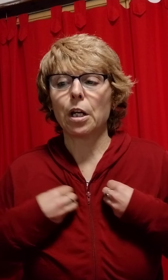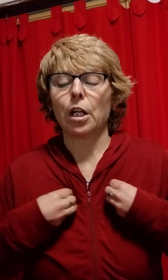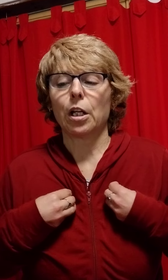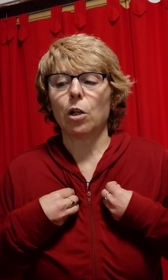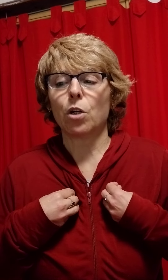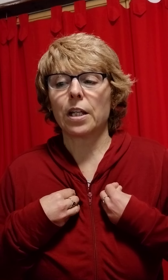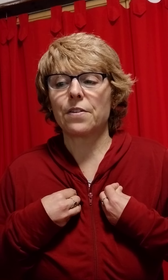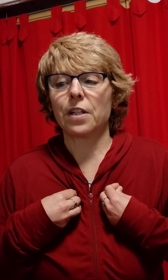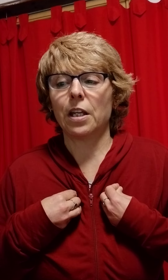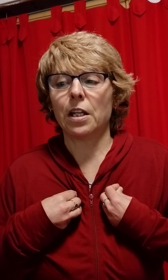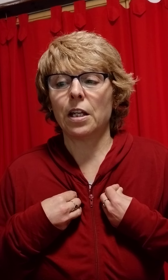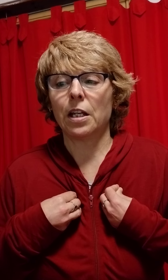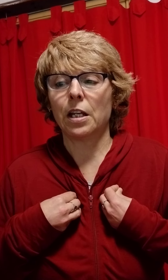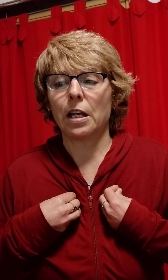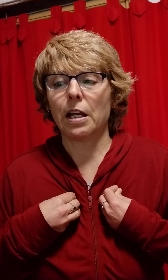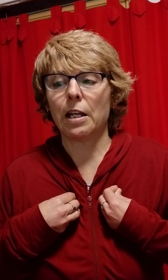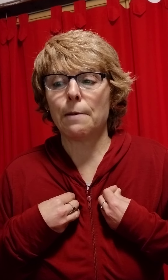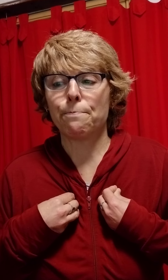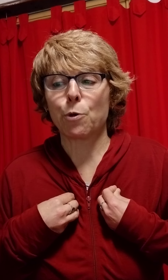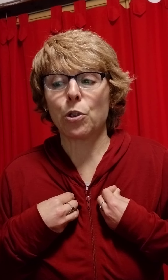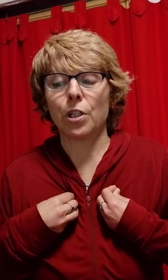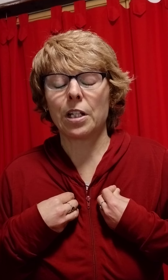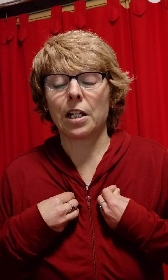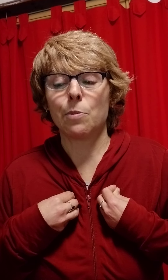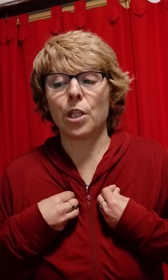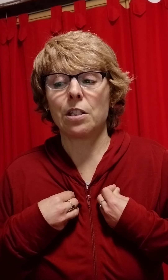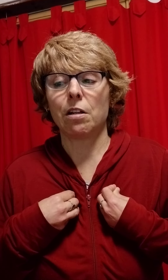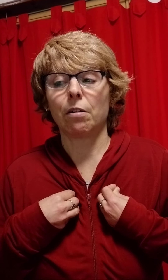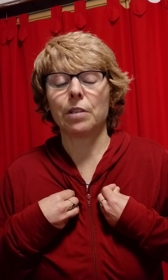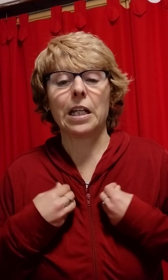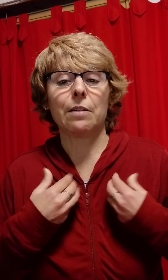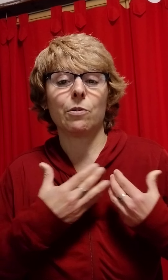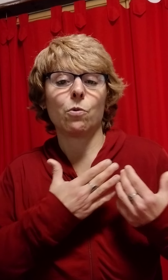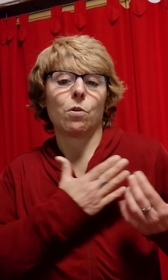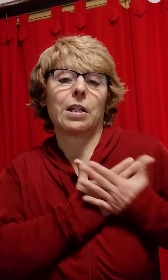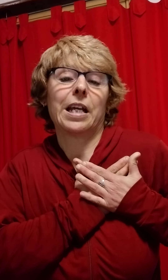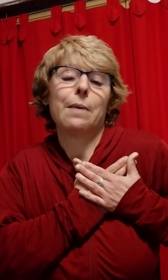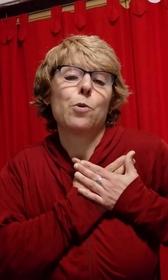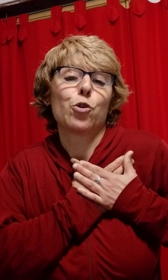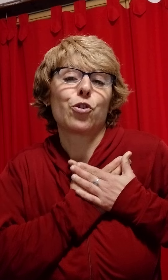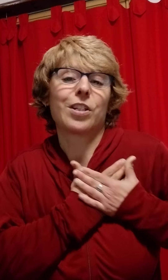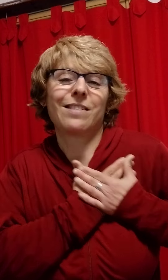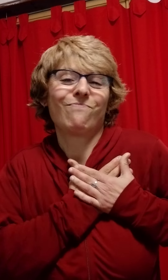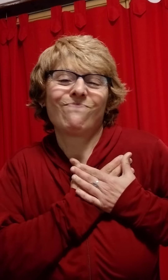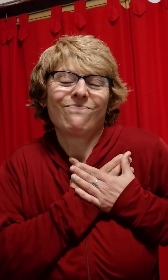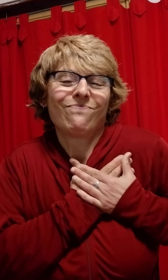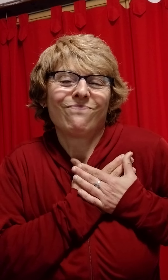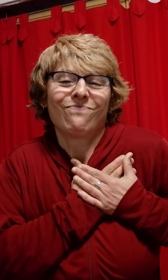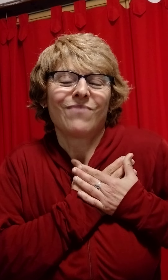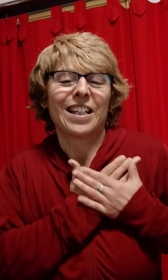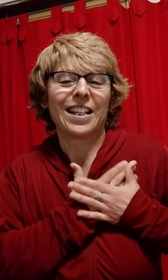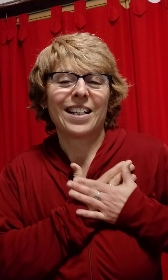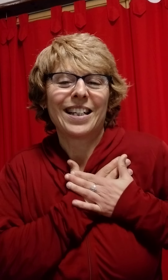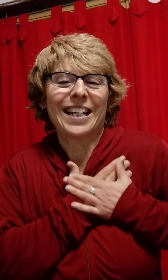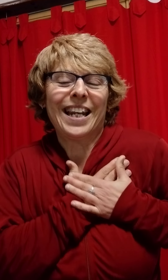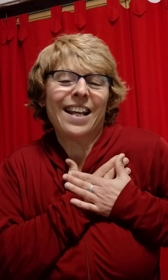Lo que es cuando queremos decir de queremos querer